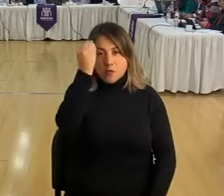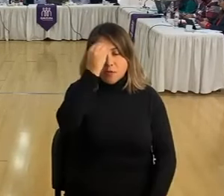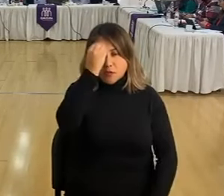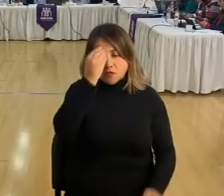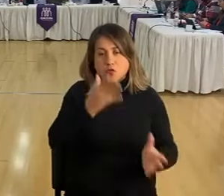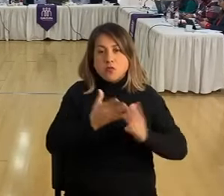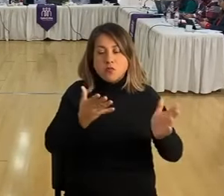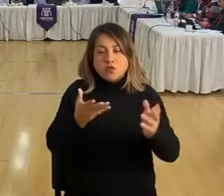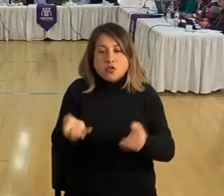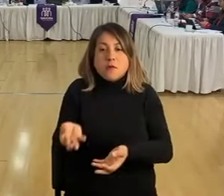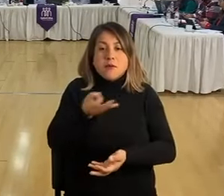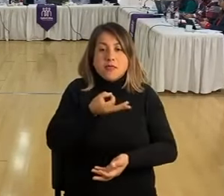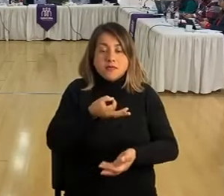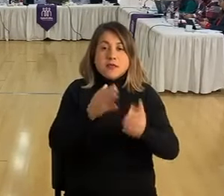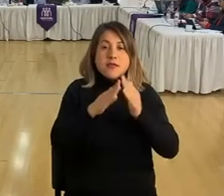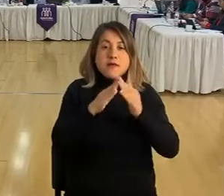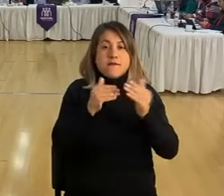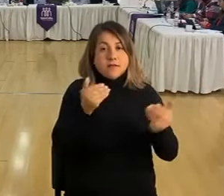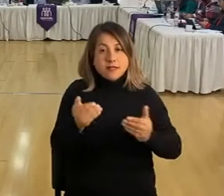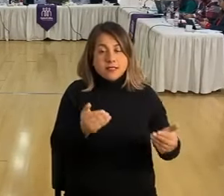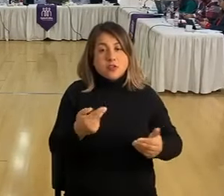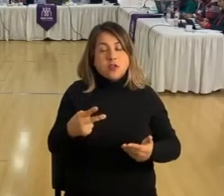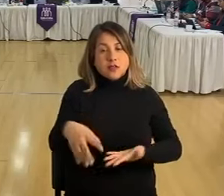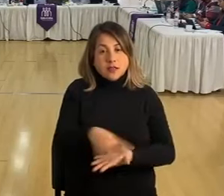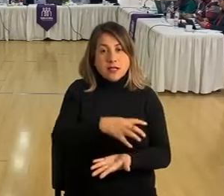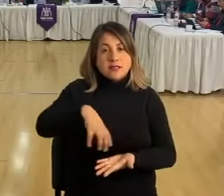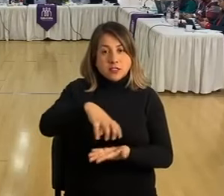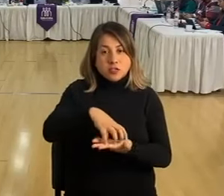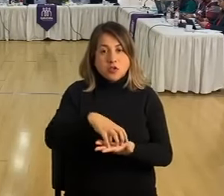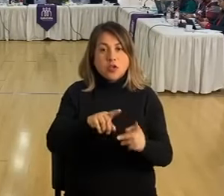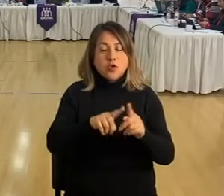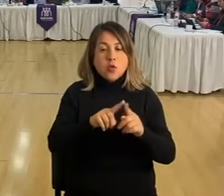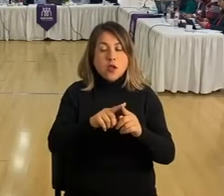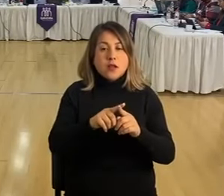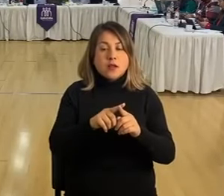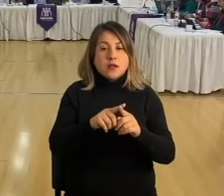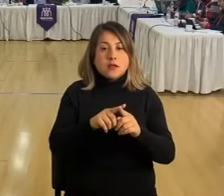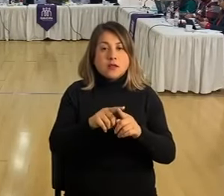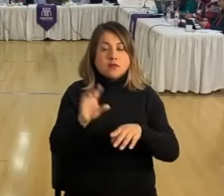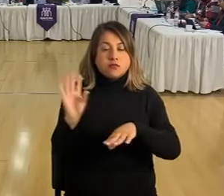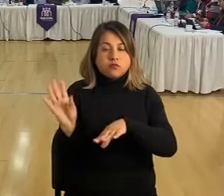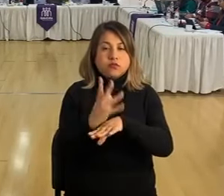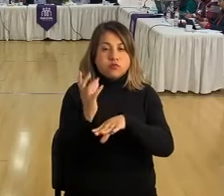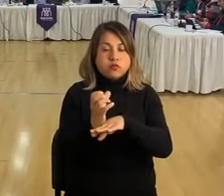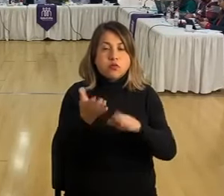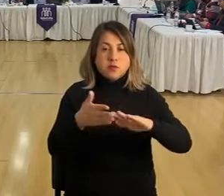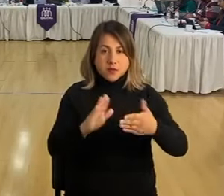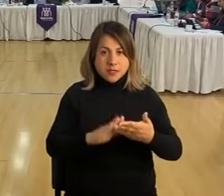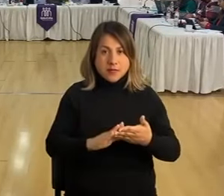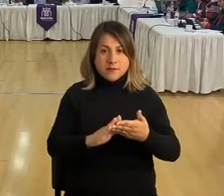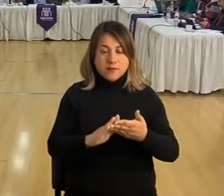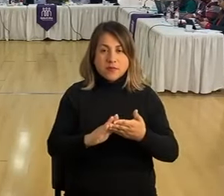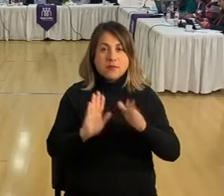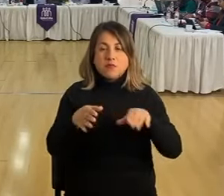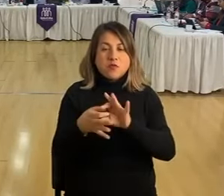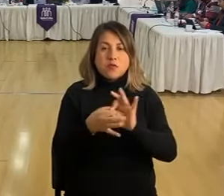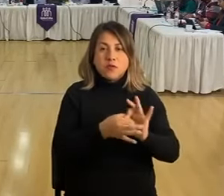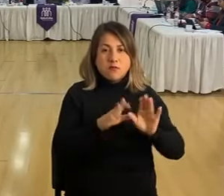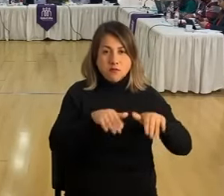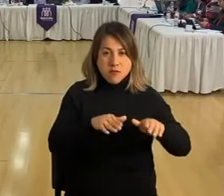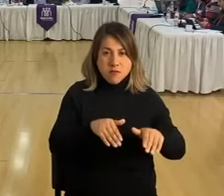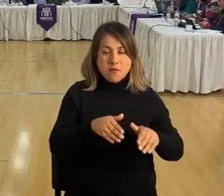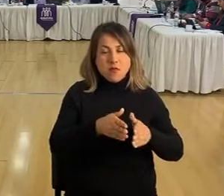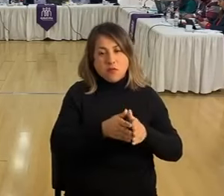me han manifestado algunos vecinos del sector, la presencia de seguridad comunitaria, ya que a raíz de los mismos desvíos,